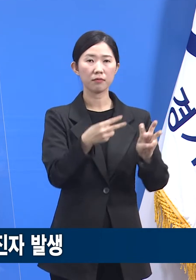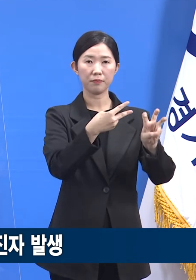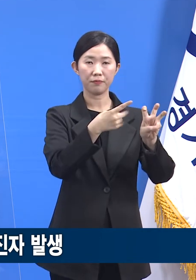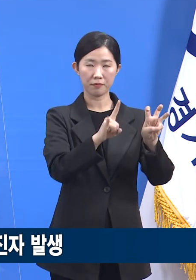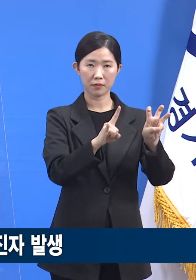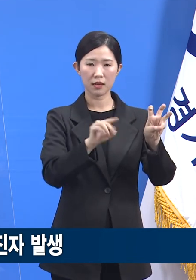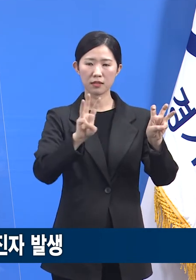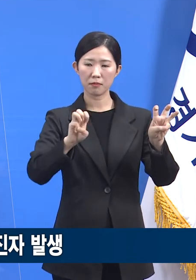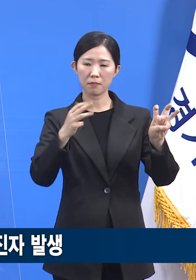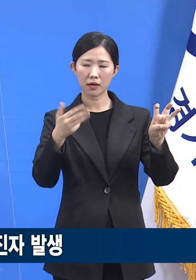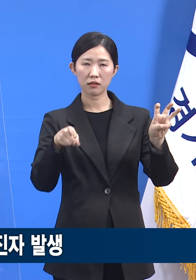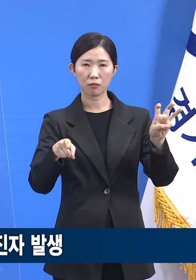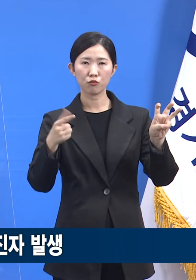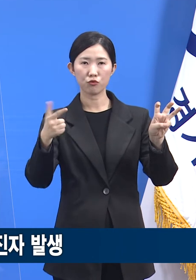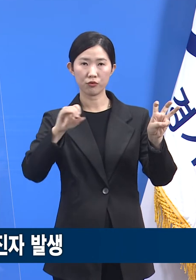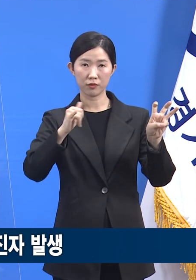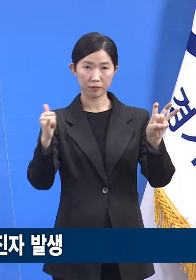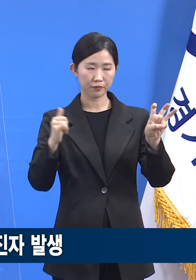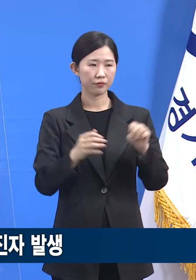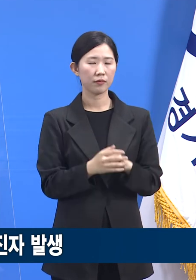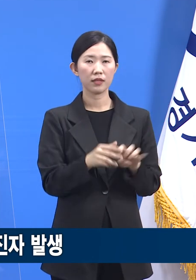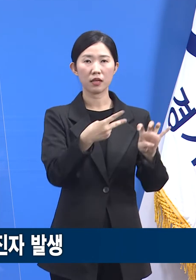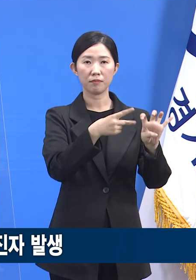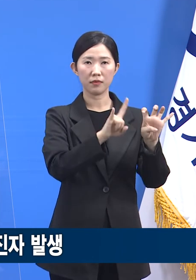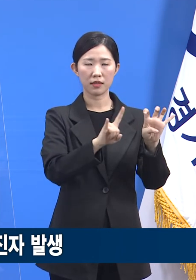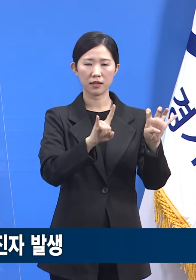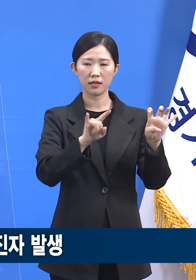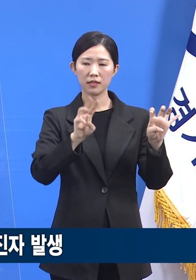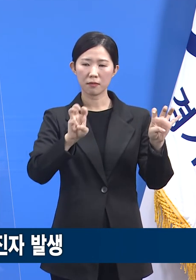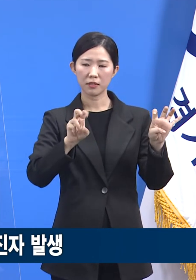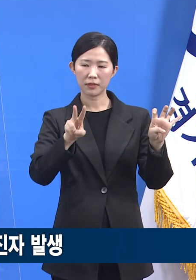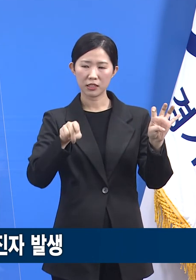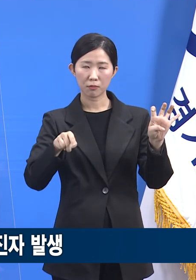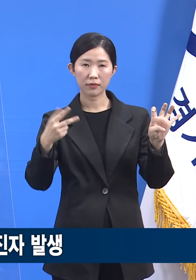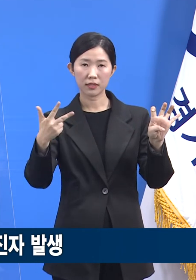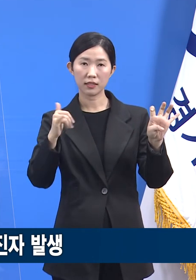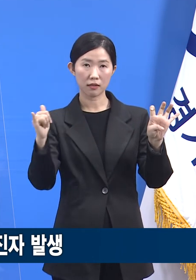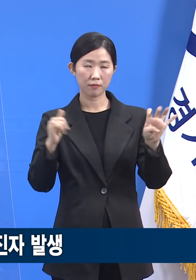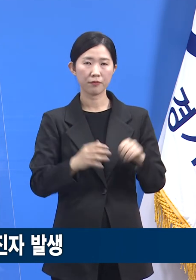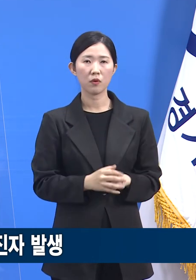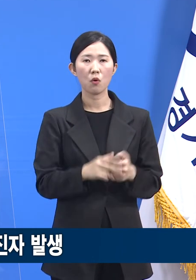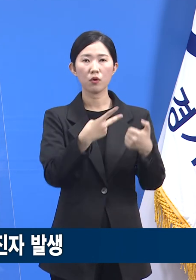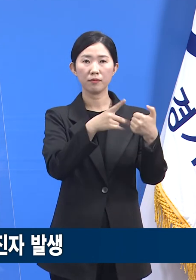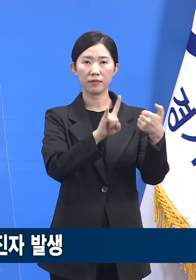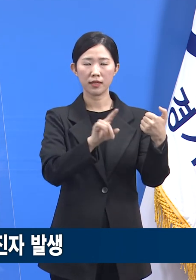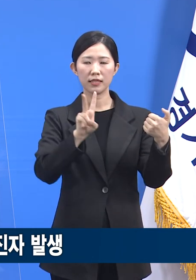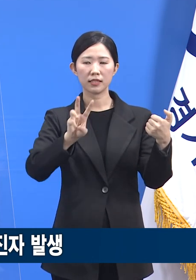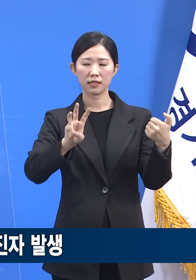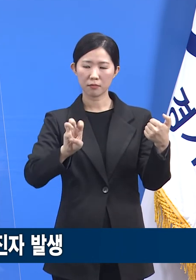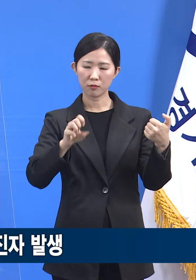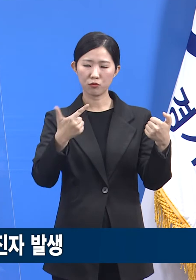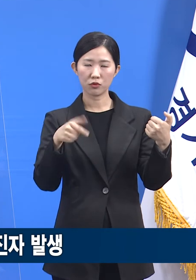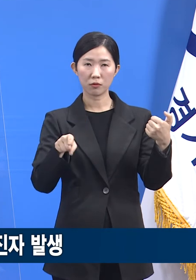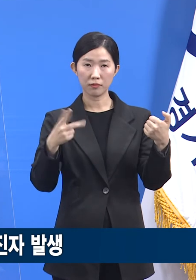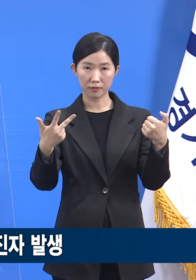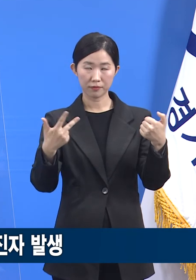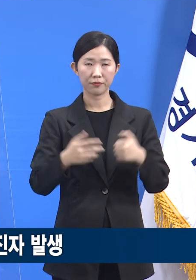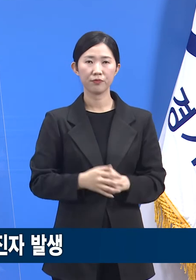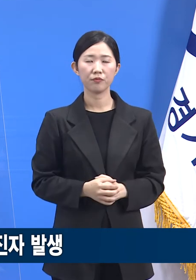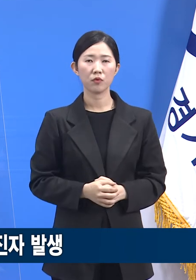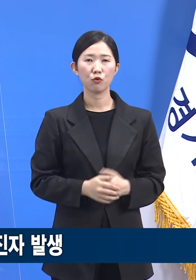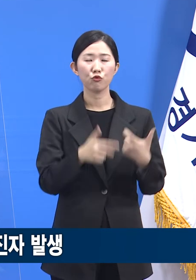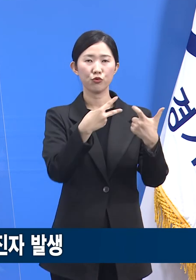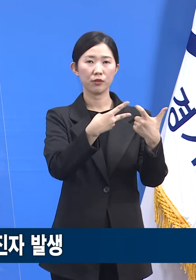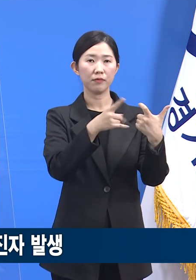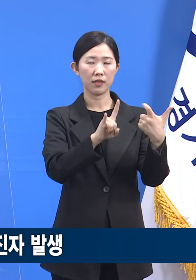.6명 40대에 32.7명 50대에 36.7명 60대에